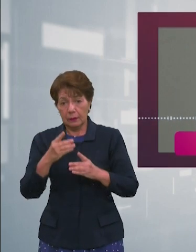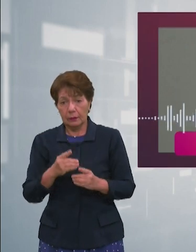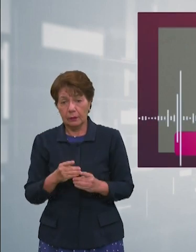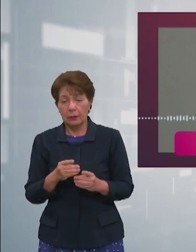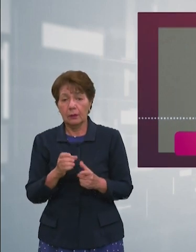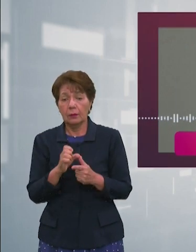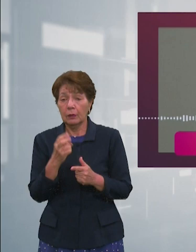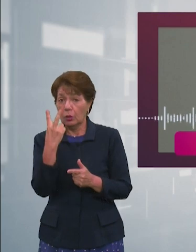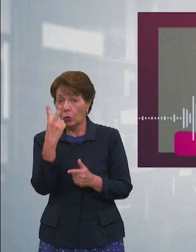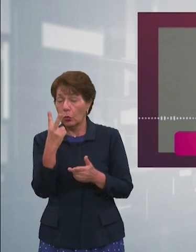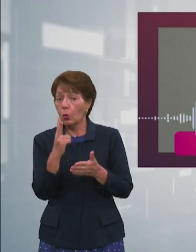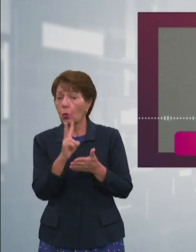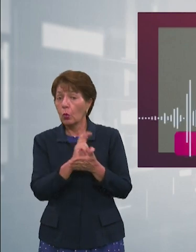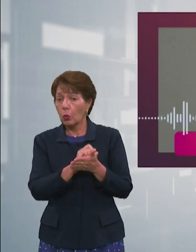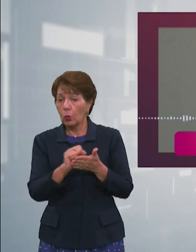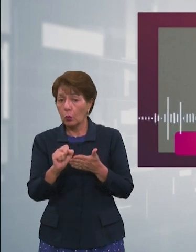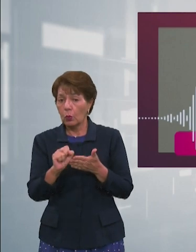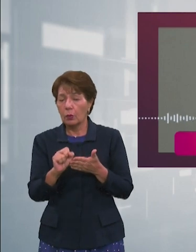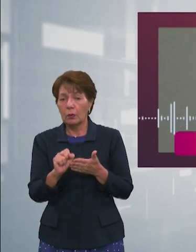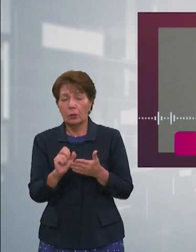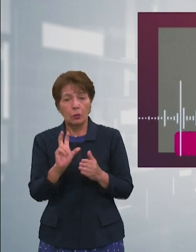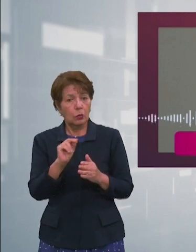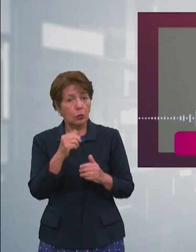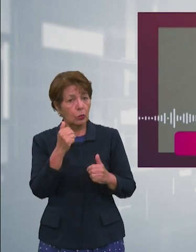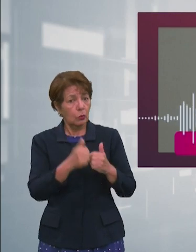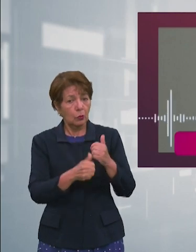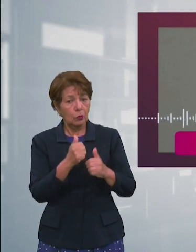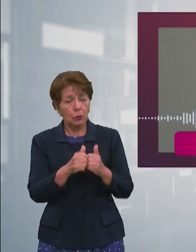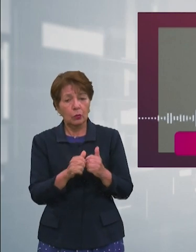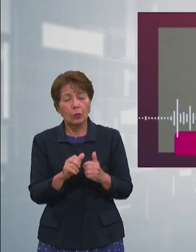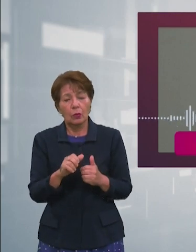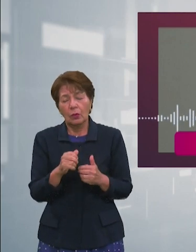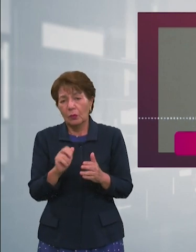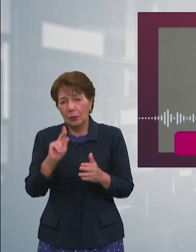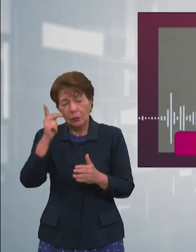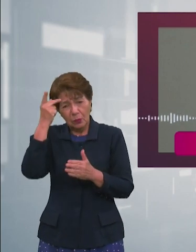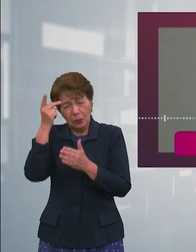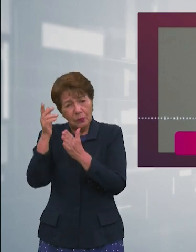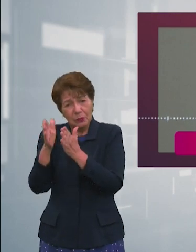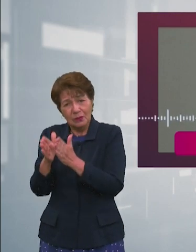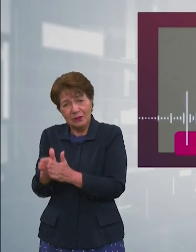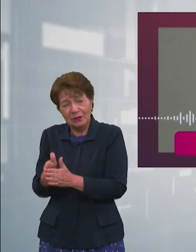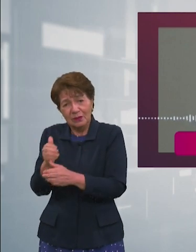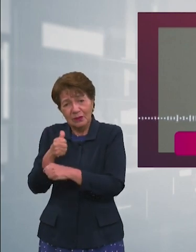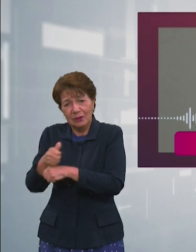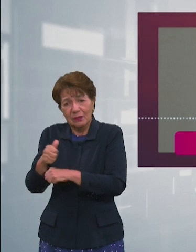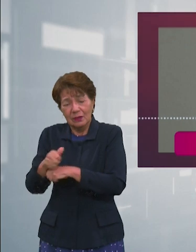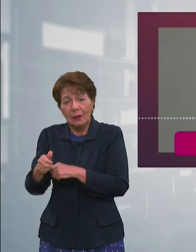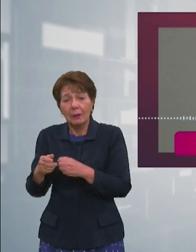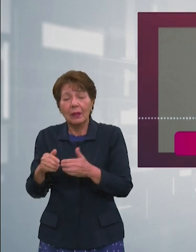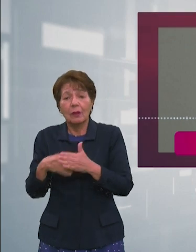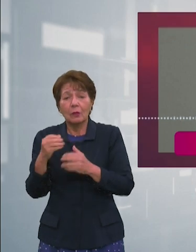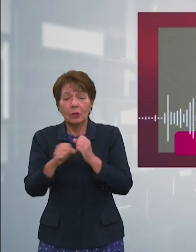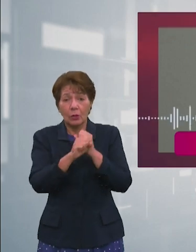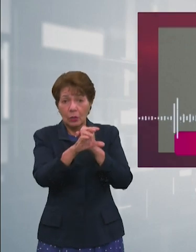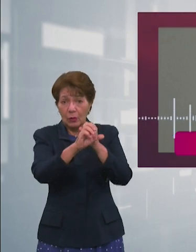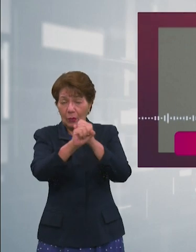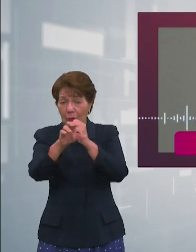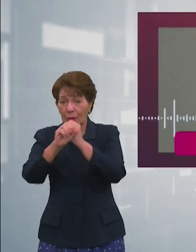semanas y no es por este problema sino por político estrictamente para ir a hacer campaña a los diputados en los diferentes